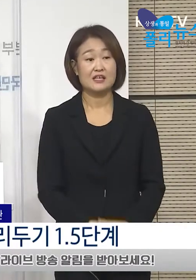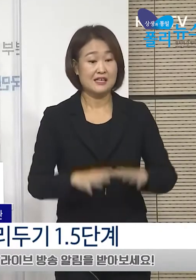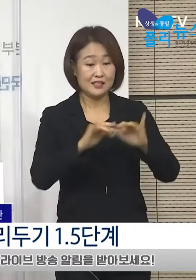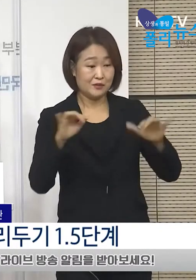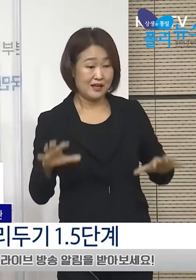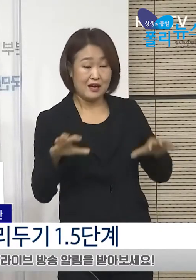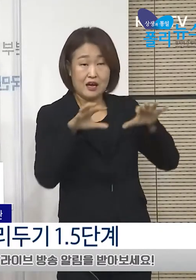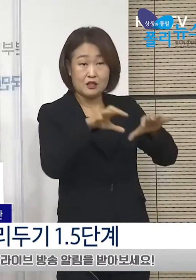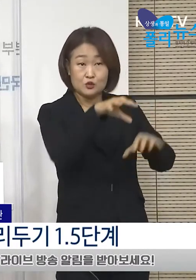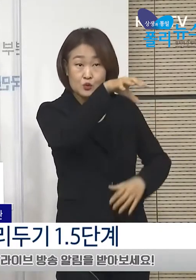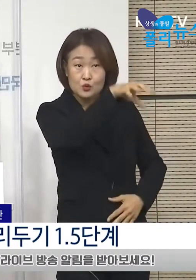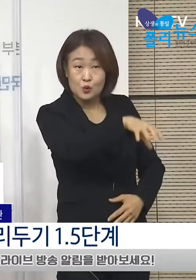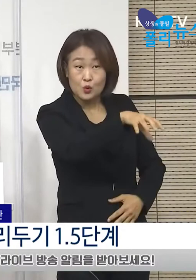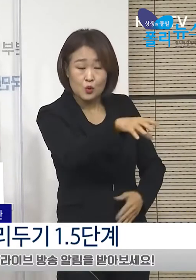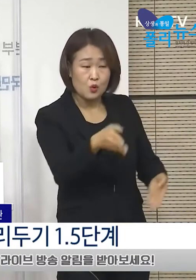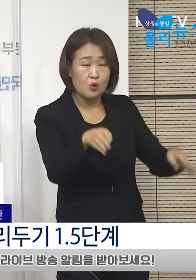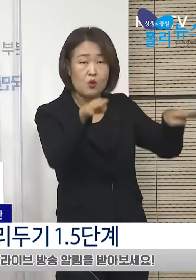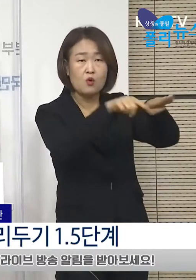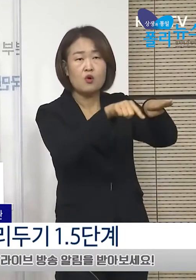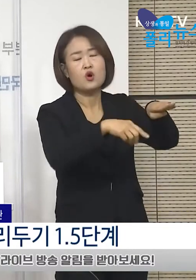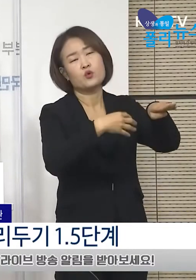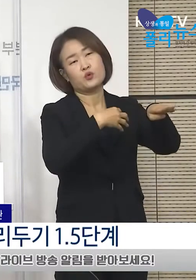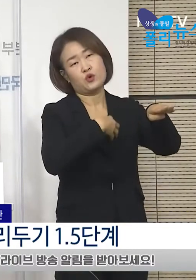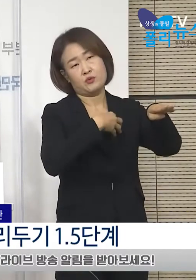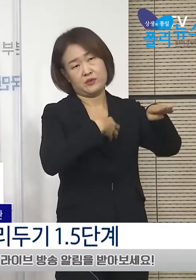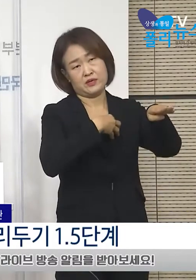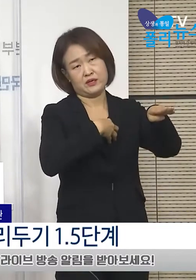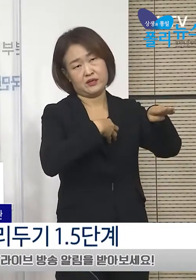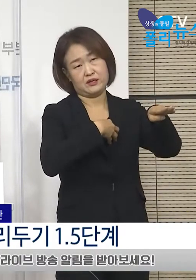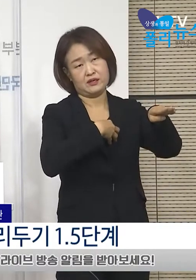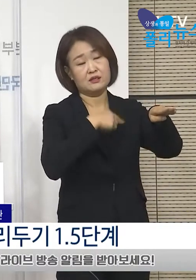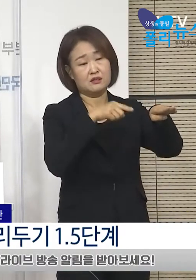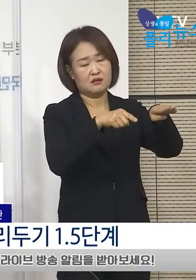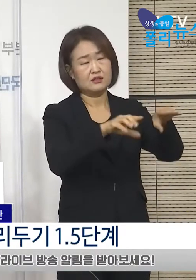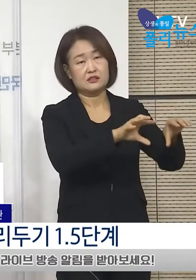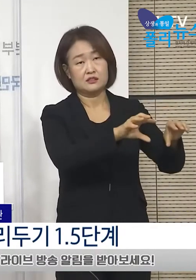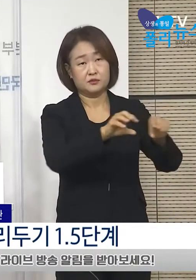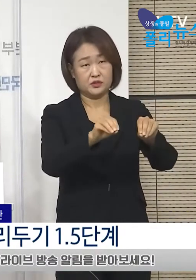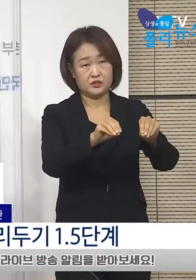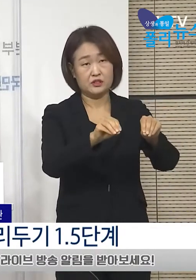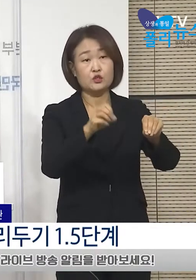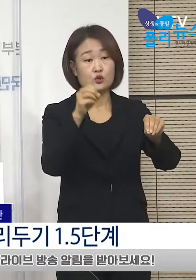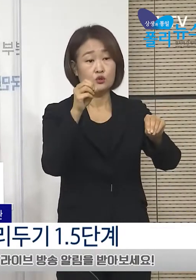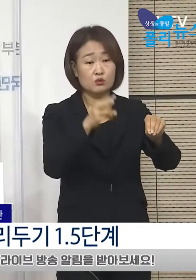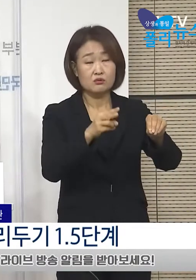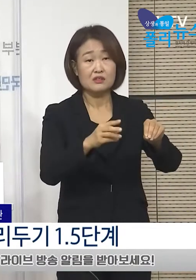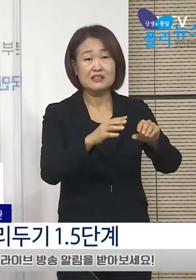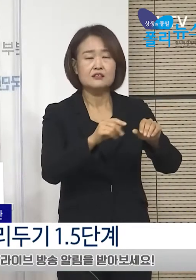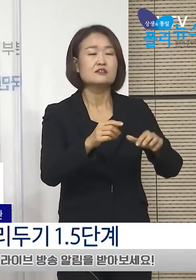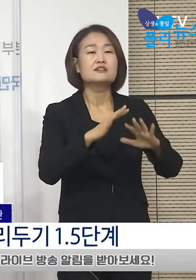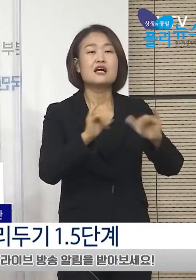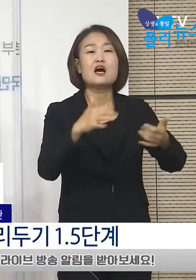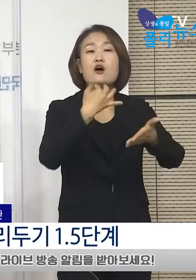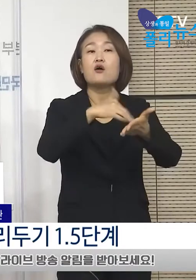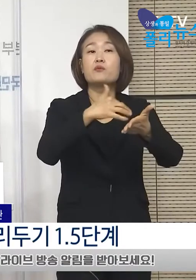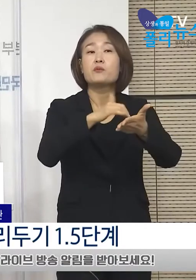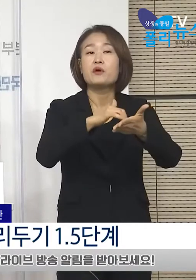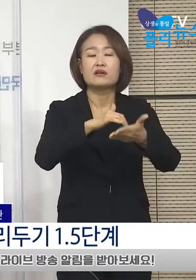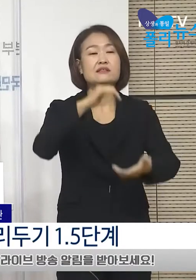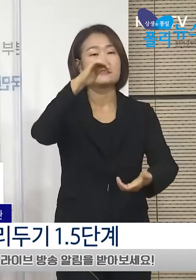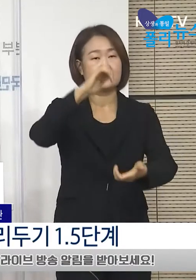다중이용시설에서는 위험도가 높은 활동이 금지되고 밀집도를 낮추기 위한 인원 제한 등의